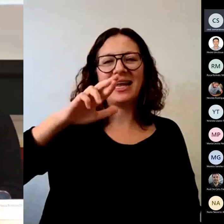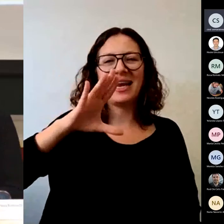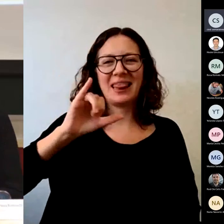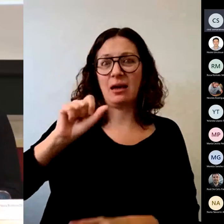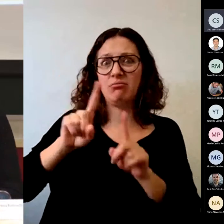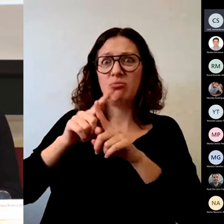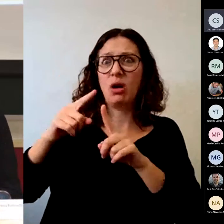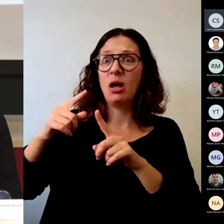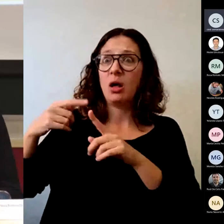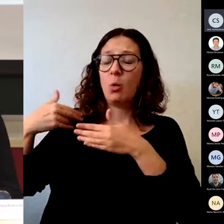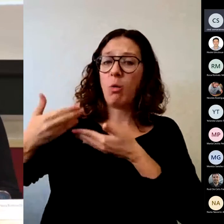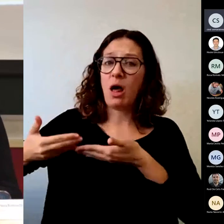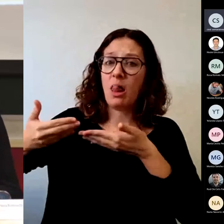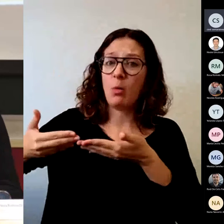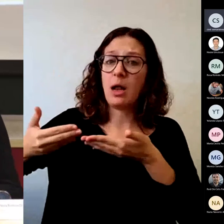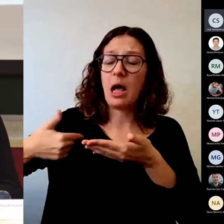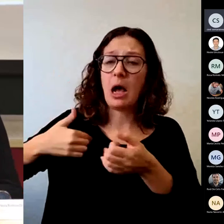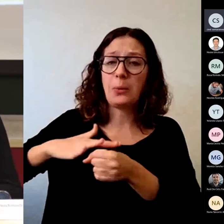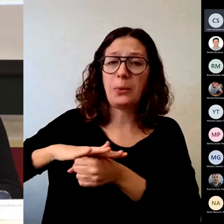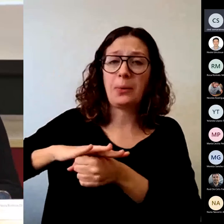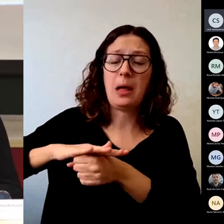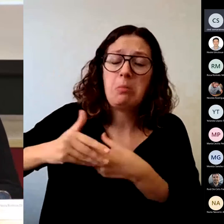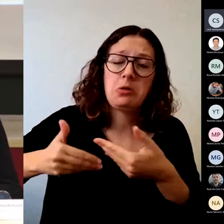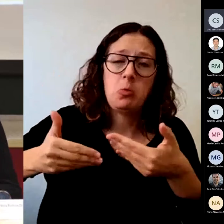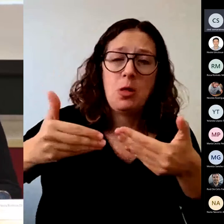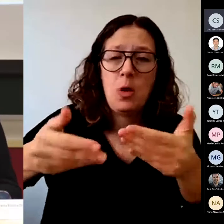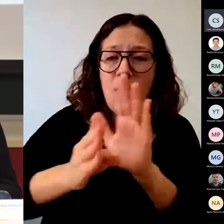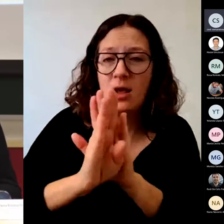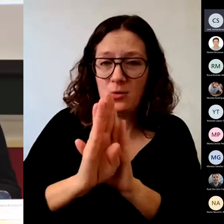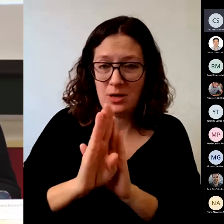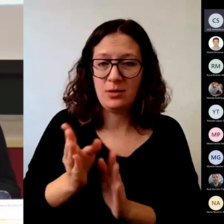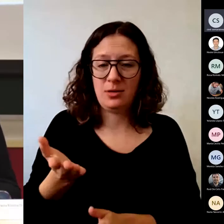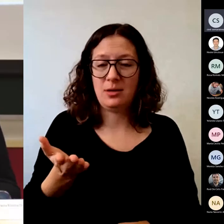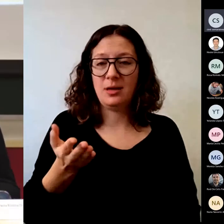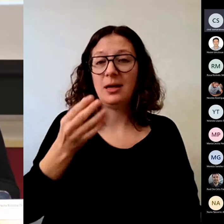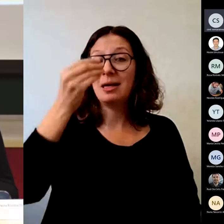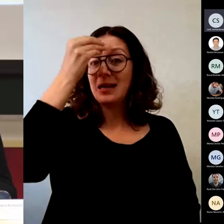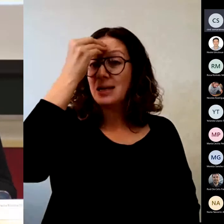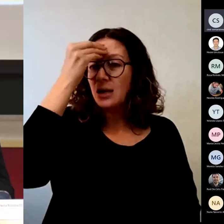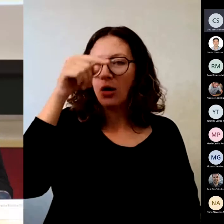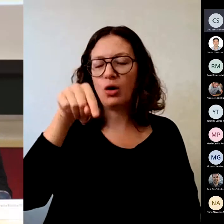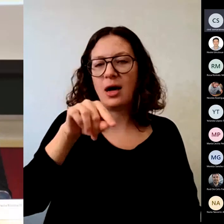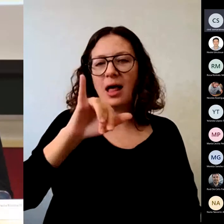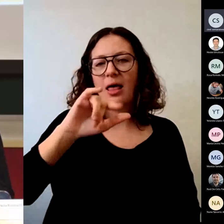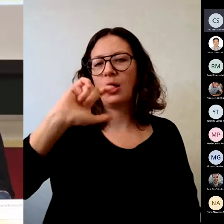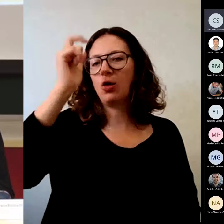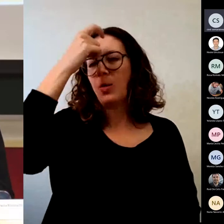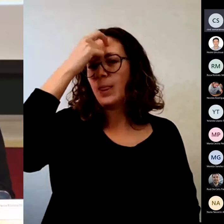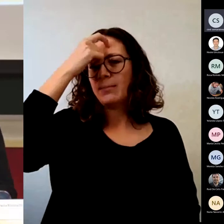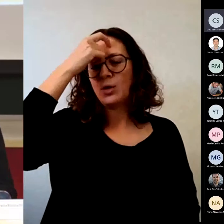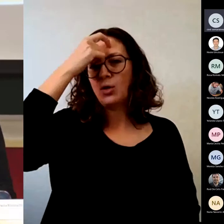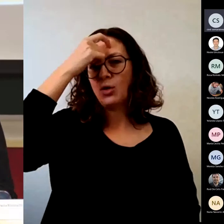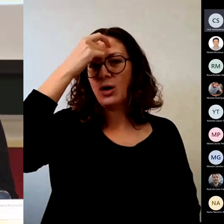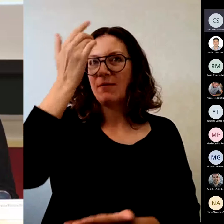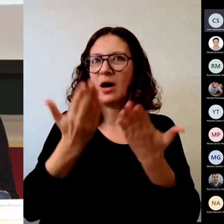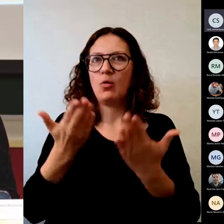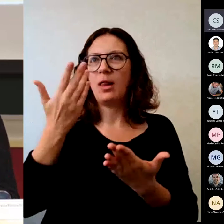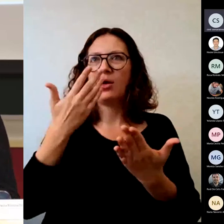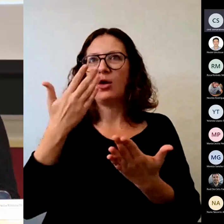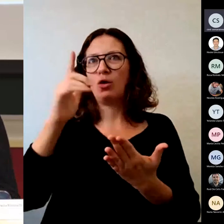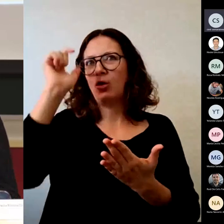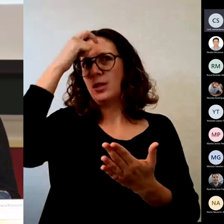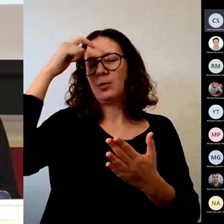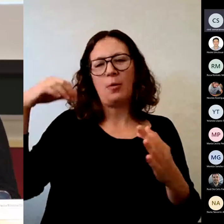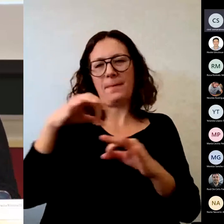mayor deficiencia viene de un concepto equivocado de lo que el profesor entiende por evaluación evaluar no es